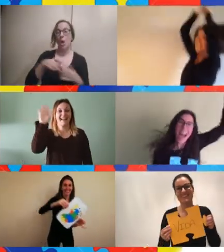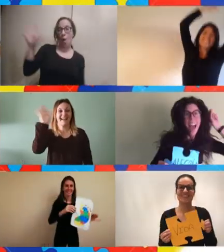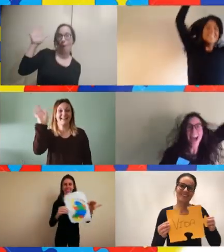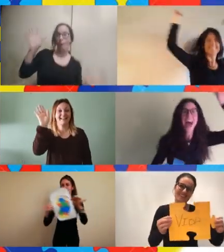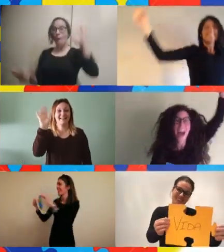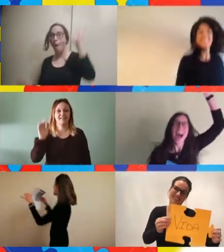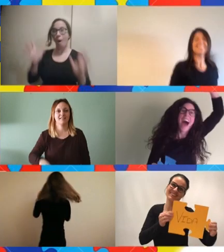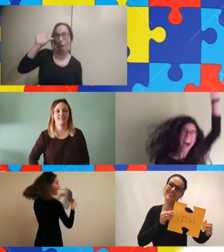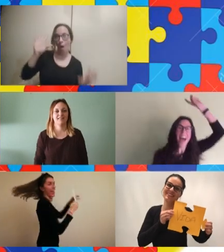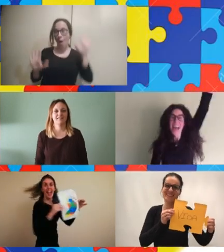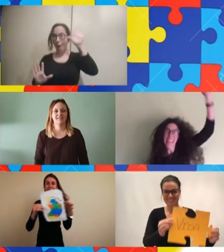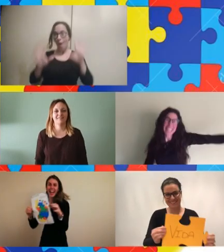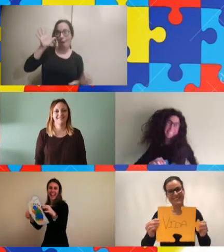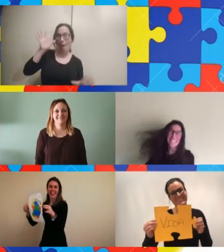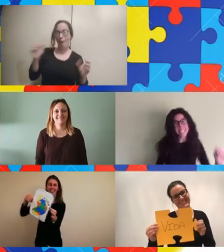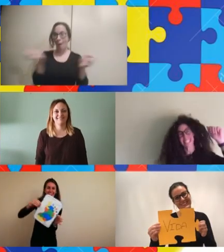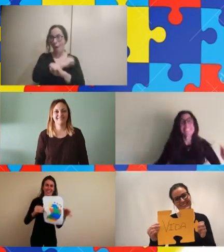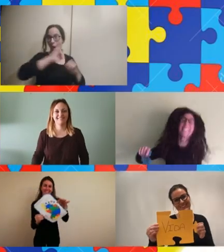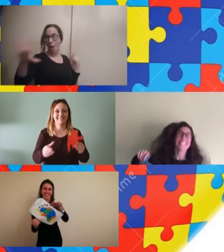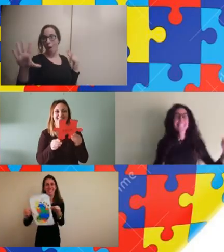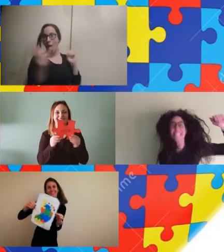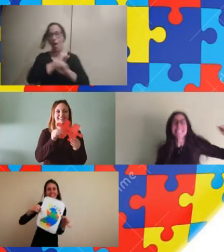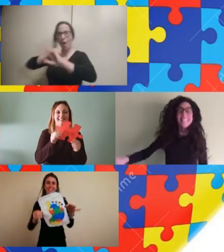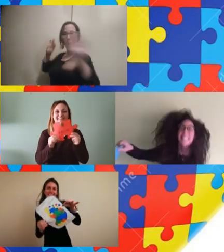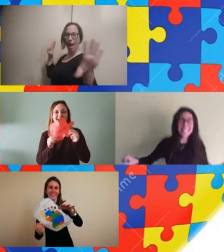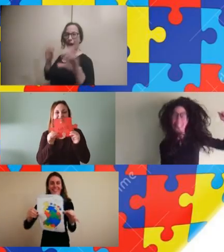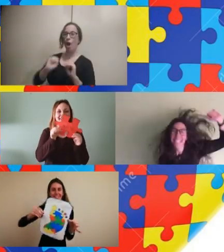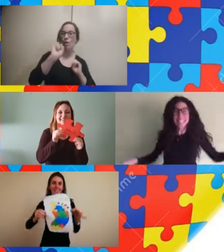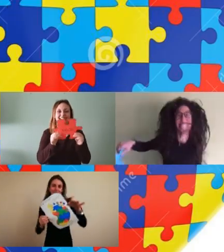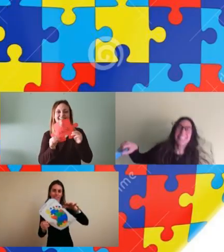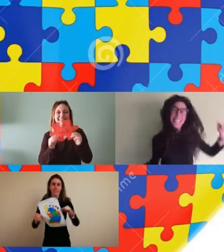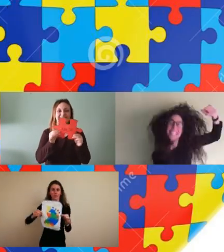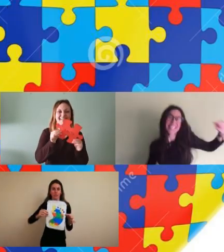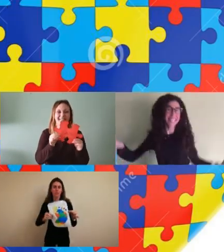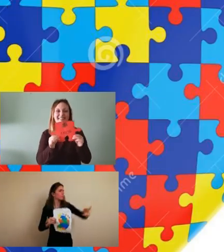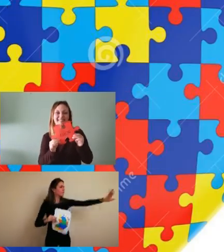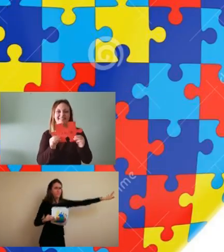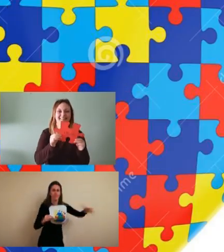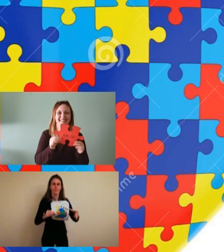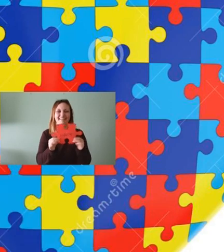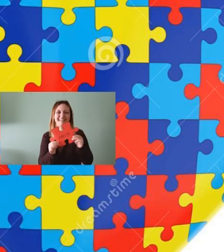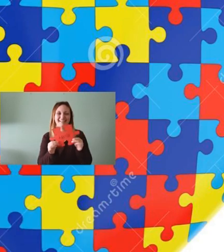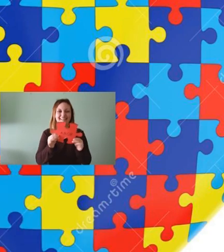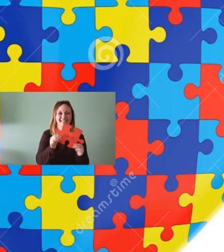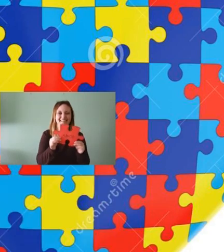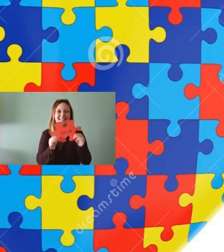soñando